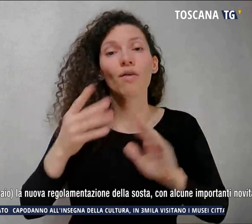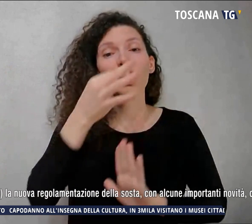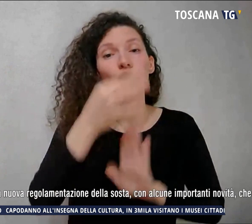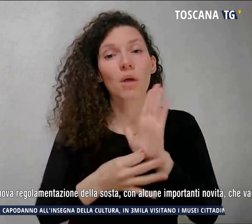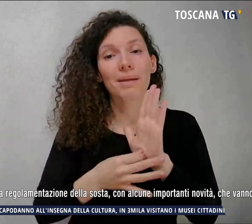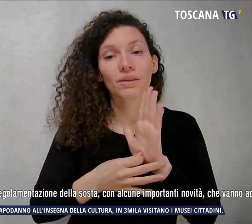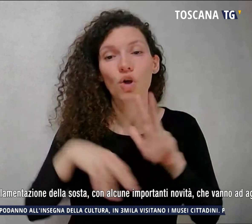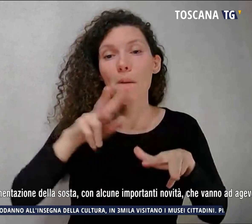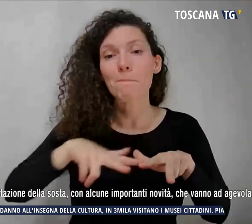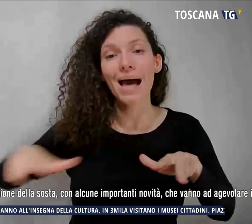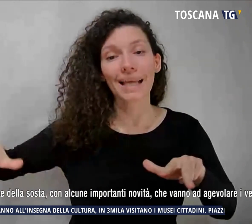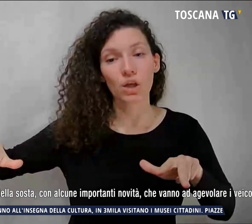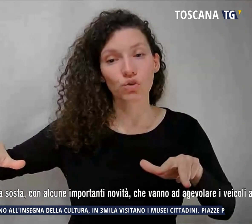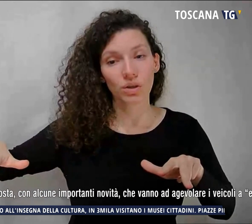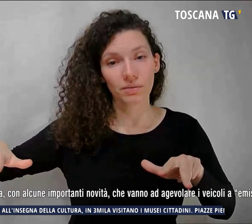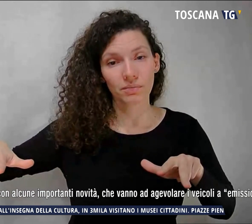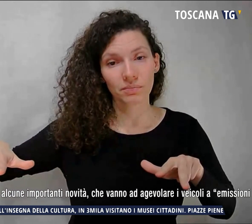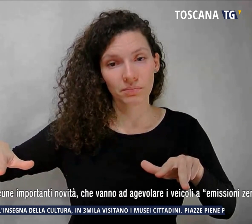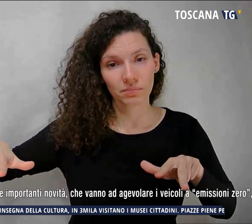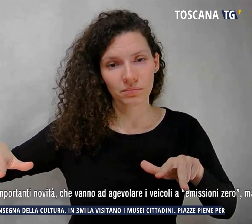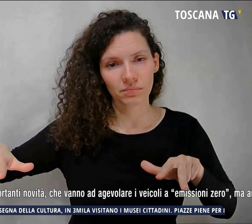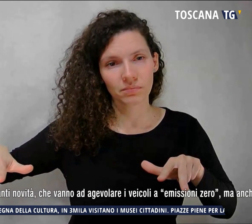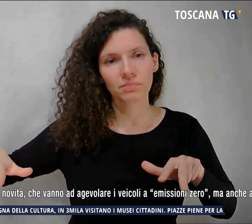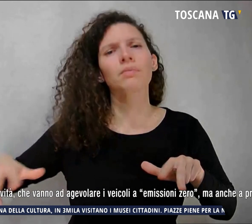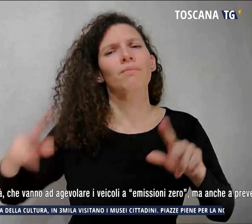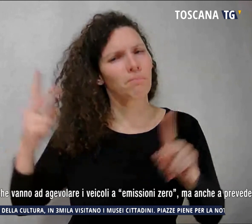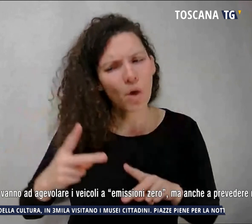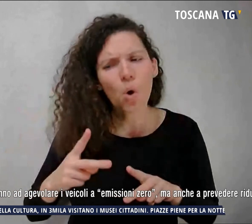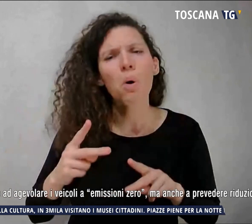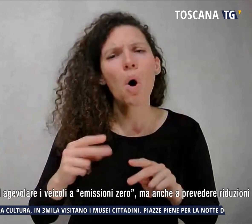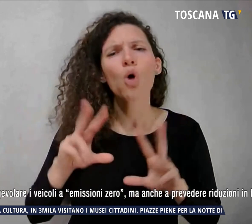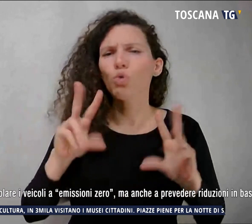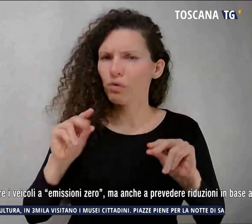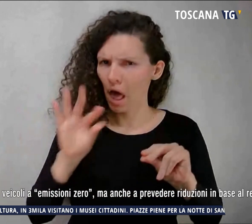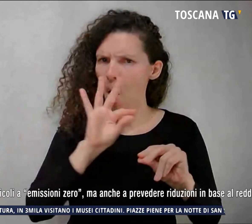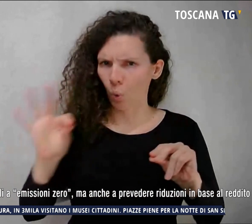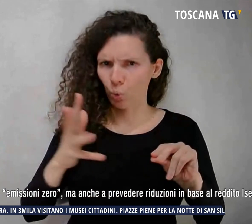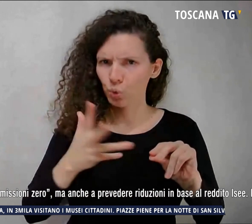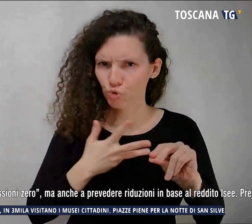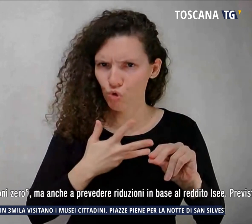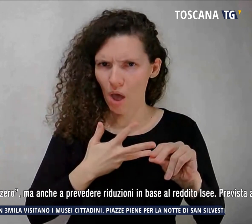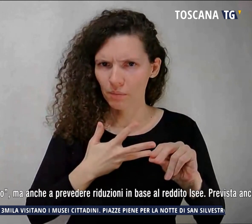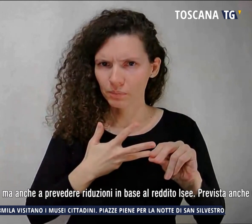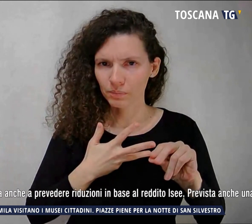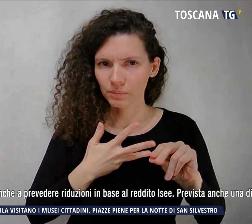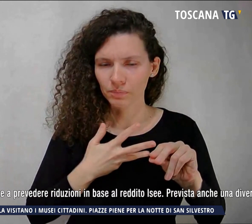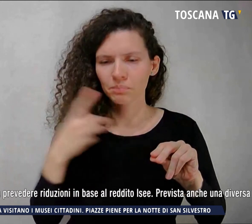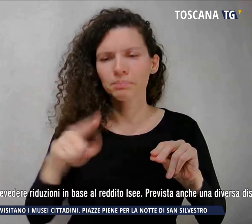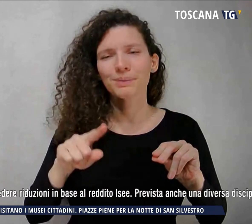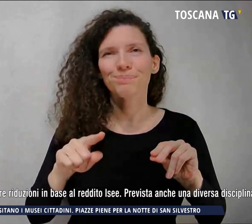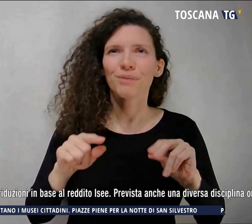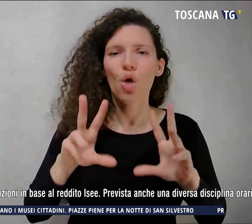con alcune importanti novità che vanno ad agevolare i veicoli a